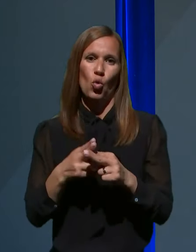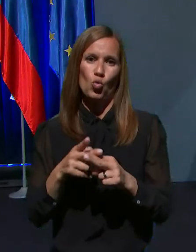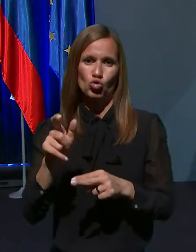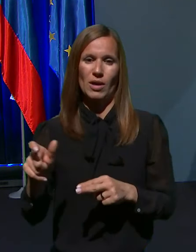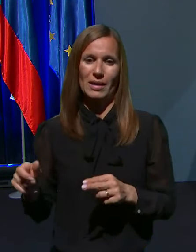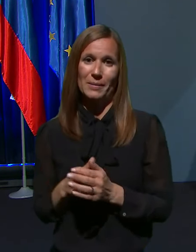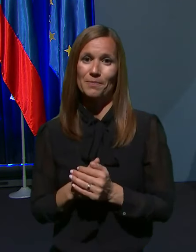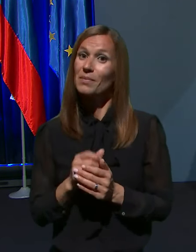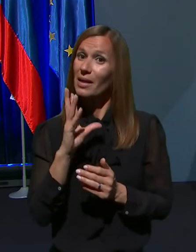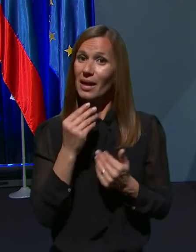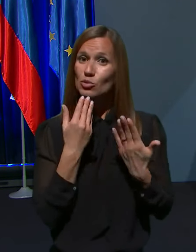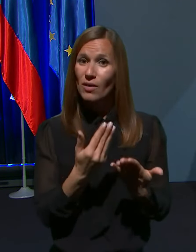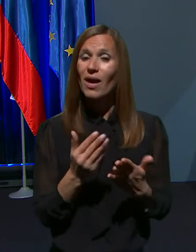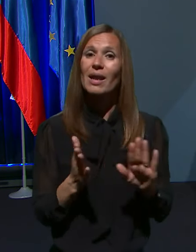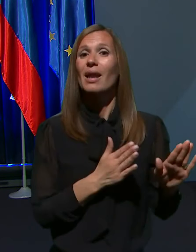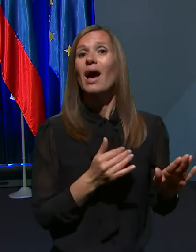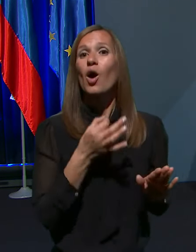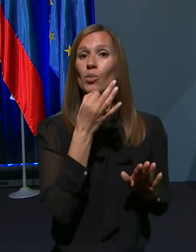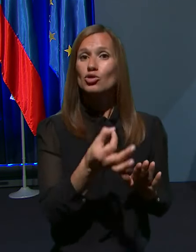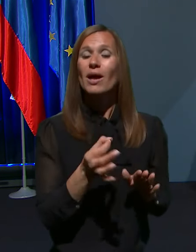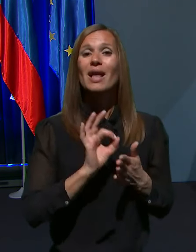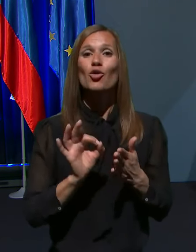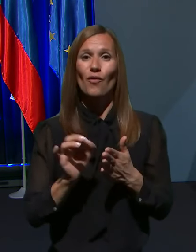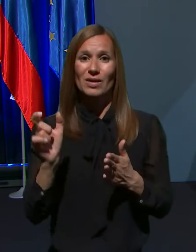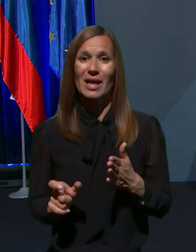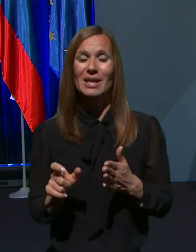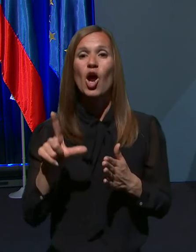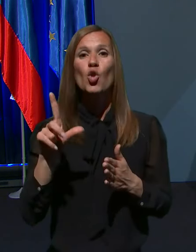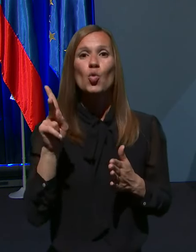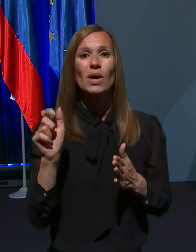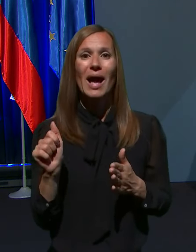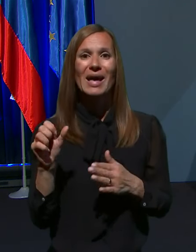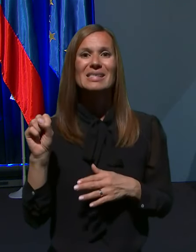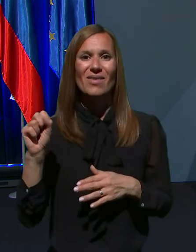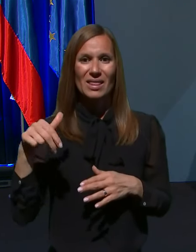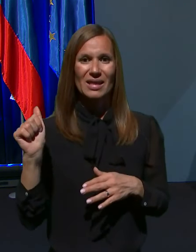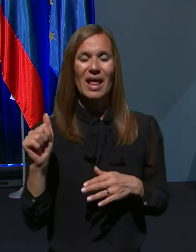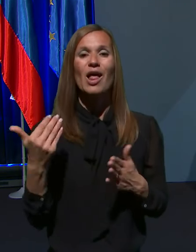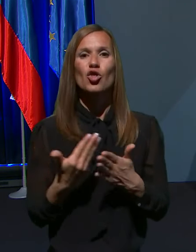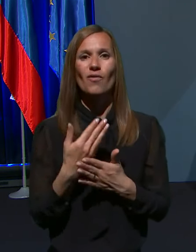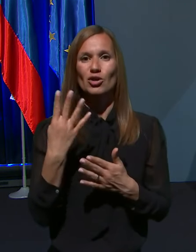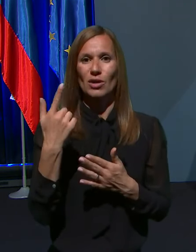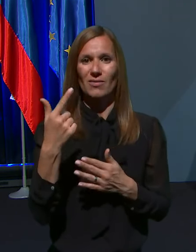Najlepša hvala, sledi vprašanje novinarja Luke Svetina, Nova 24 TV.